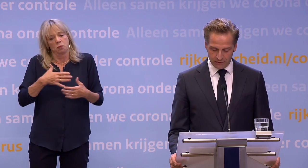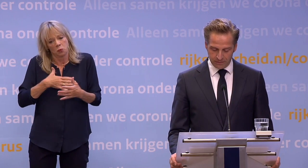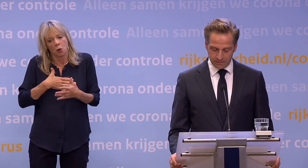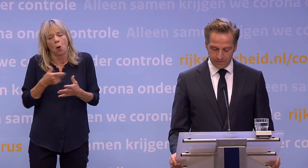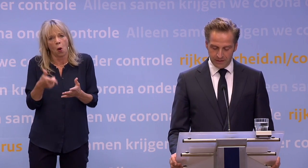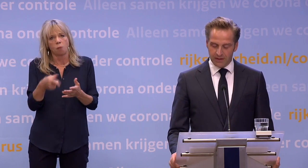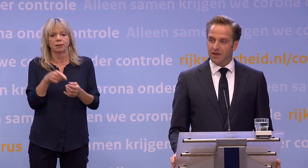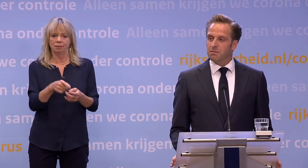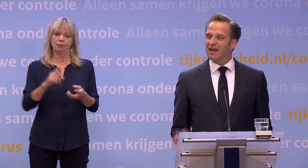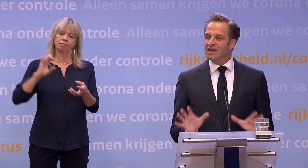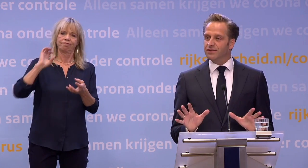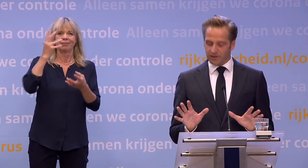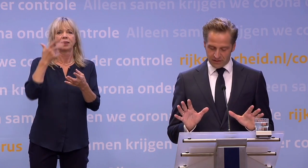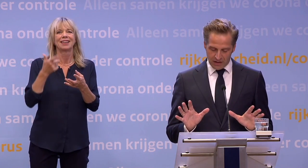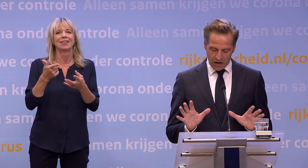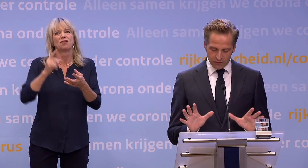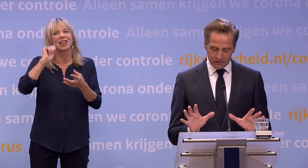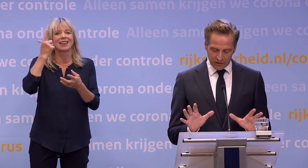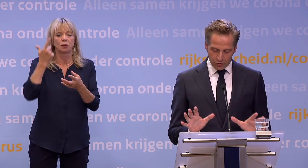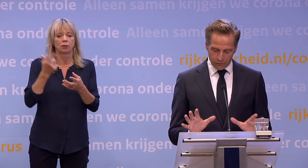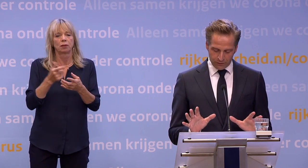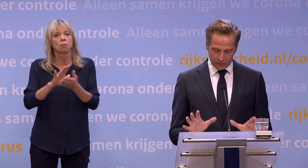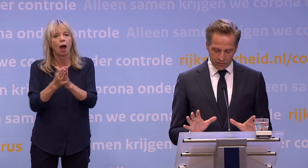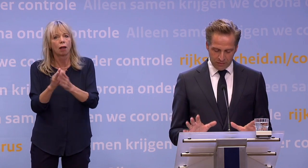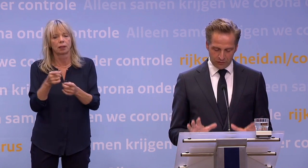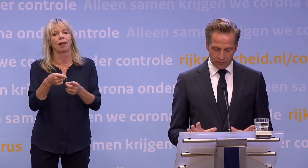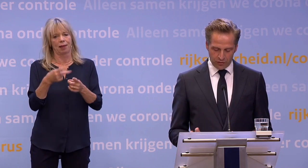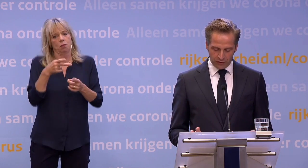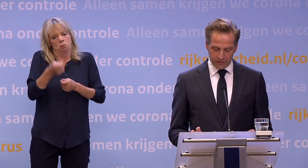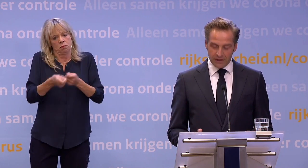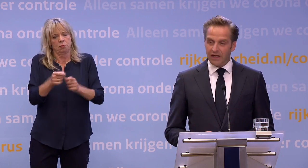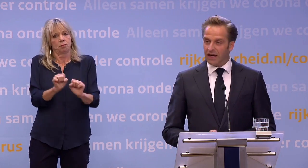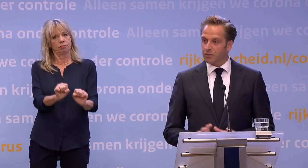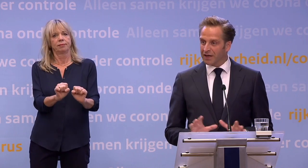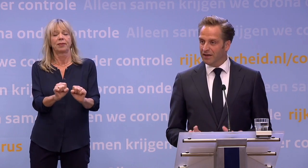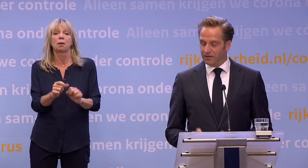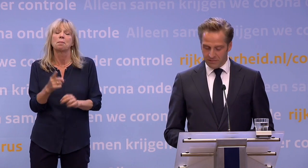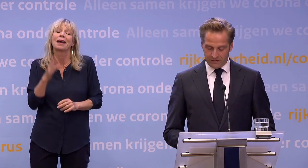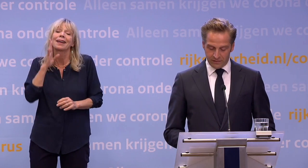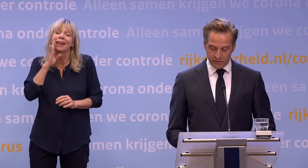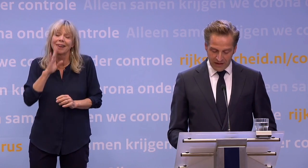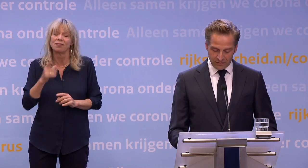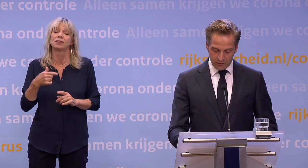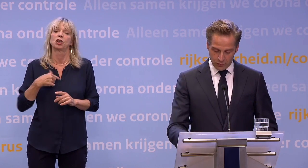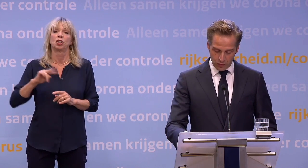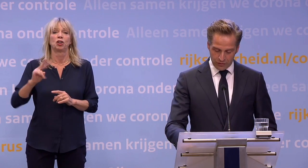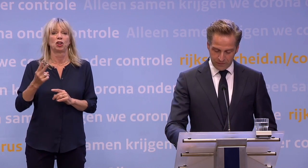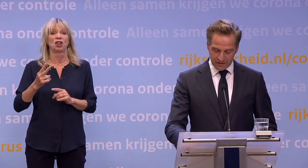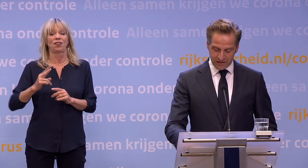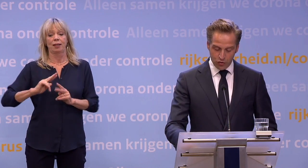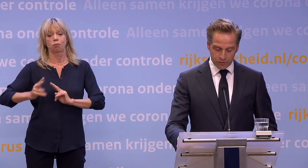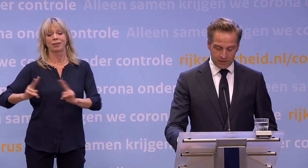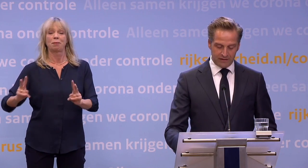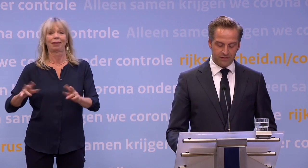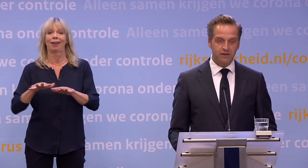mogelijk. Maar het liefst houden we die tweede golf natuurlijk buiten de deur. En dat begint met te weten hoe het